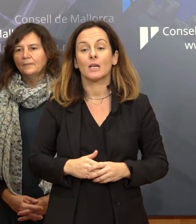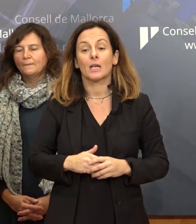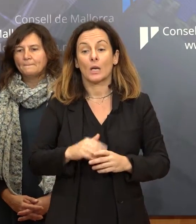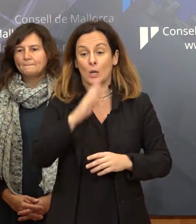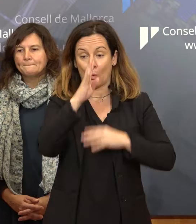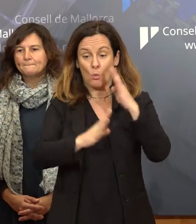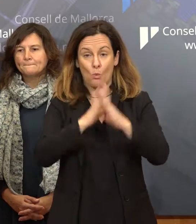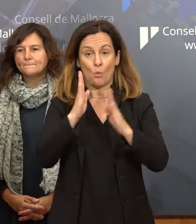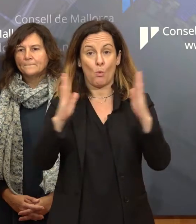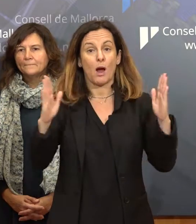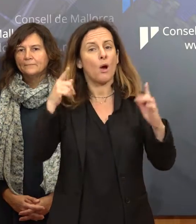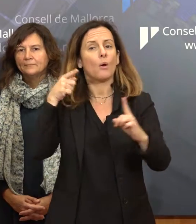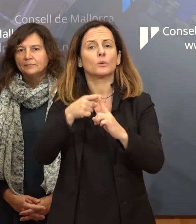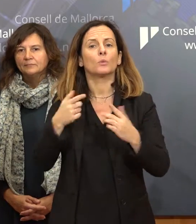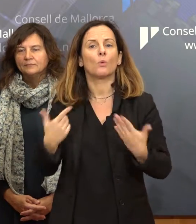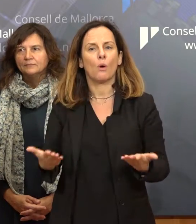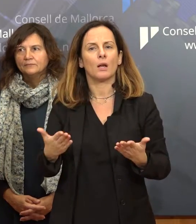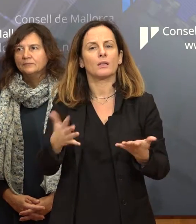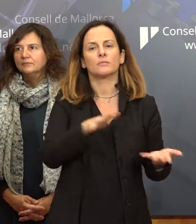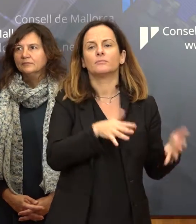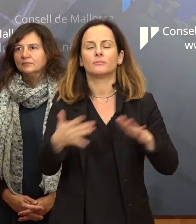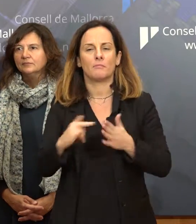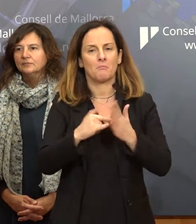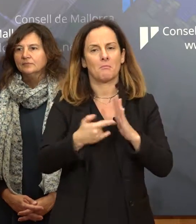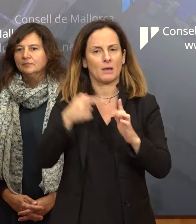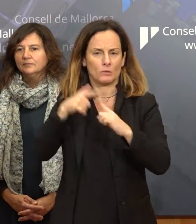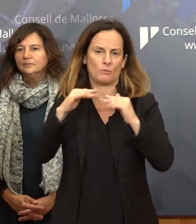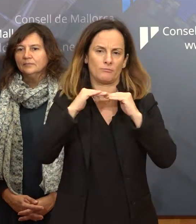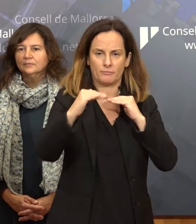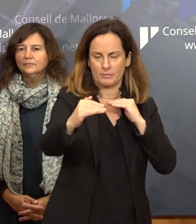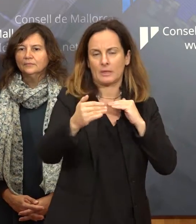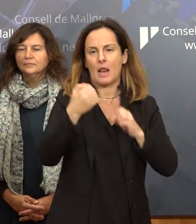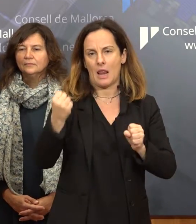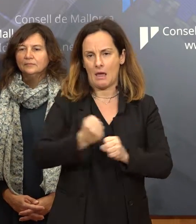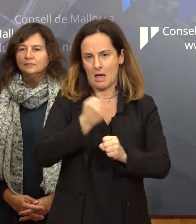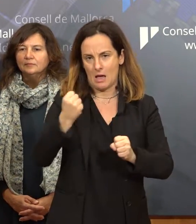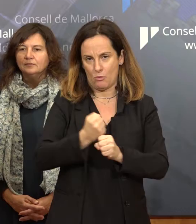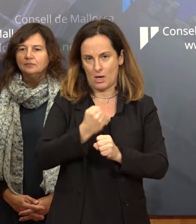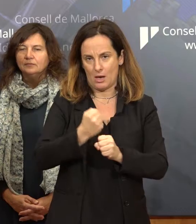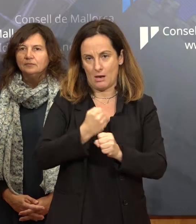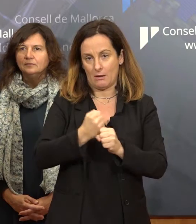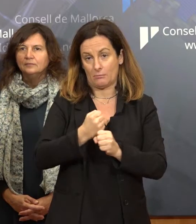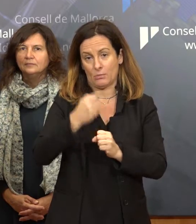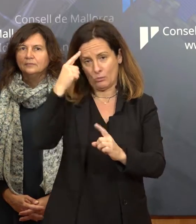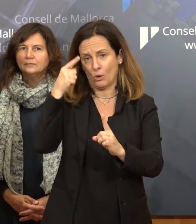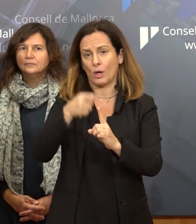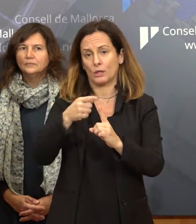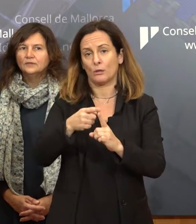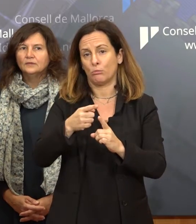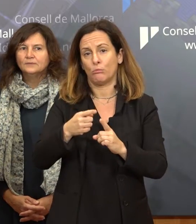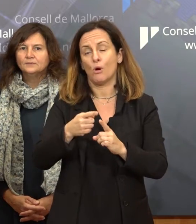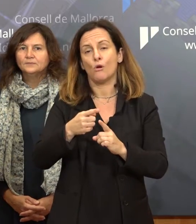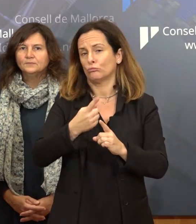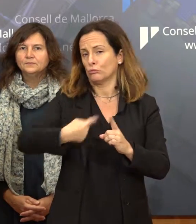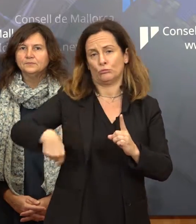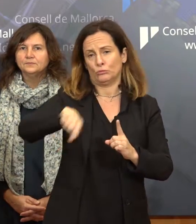d'executar un pla d'estabilitat laboral. És un propòsit de tot l'equip de